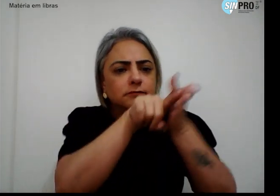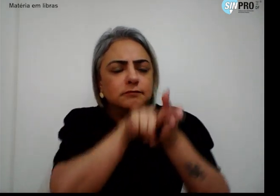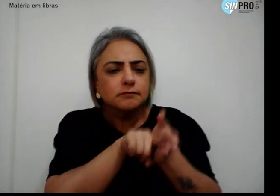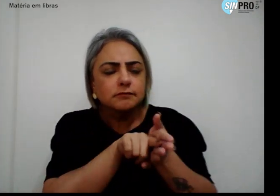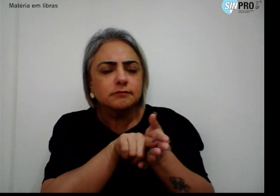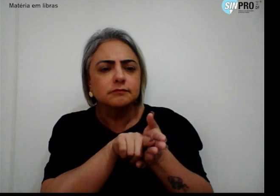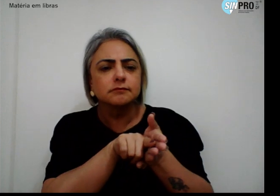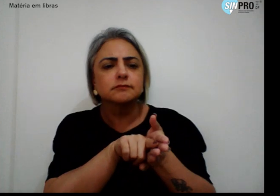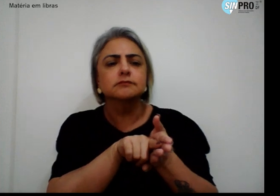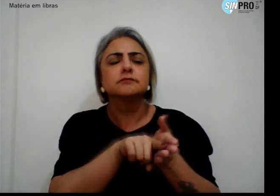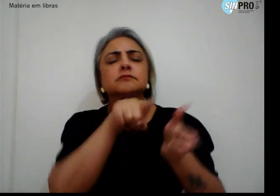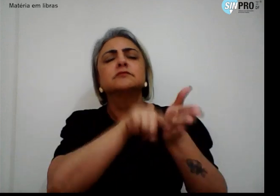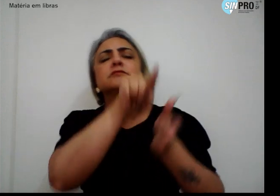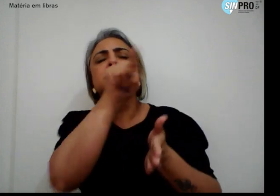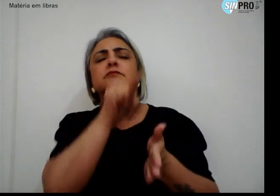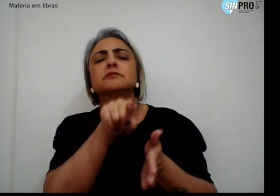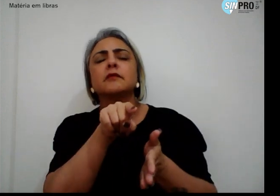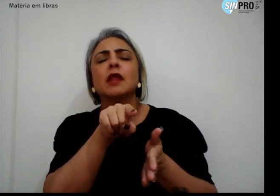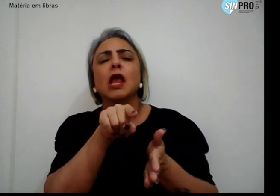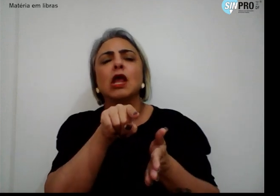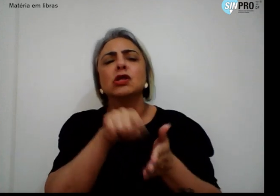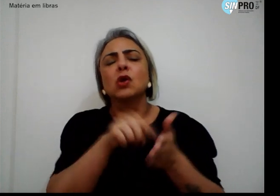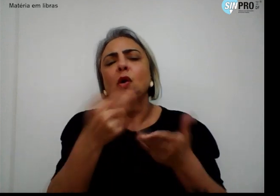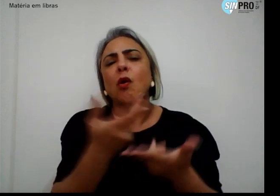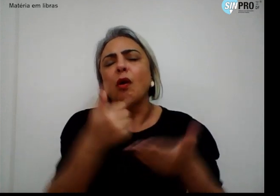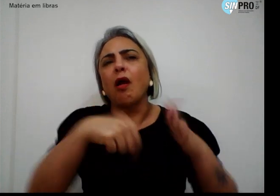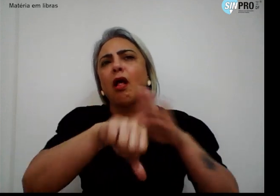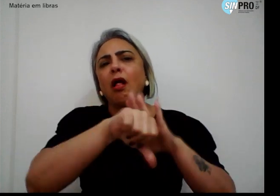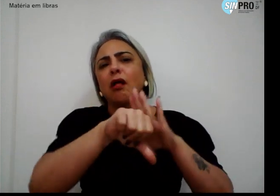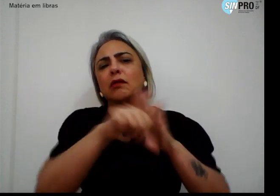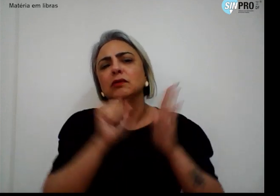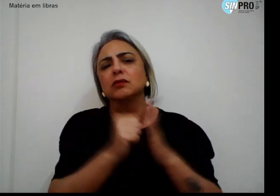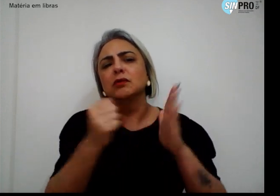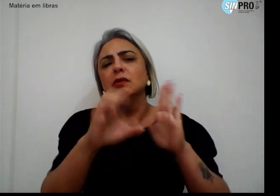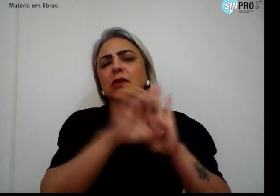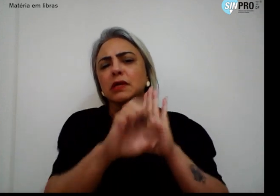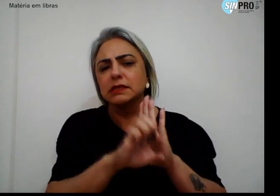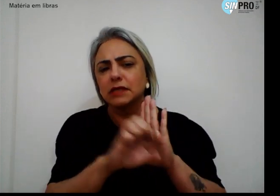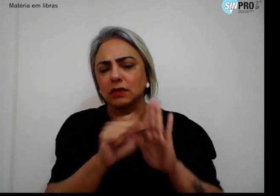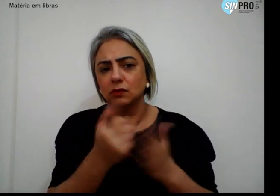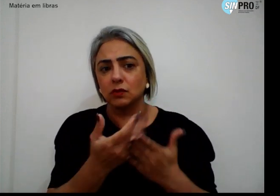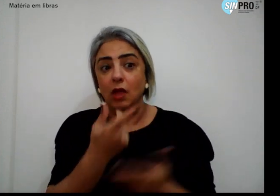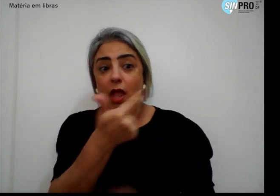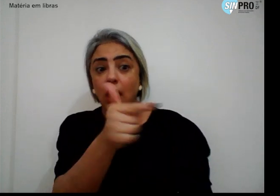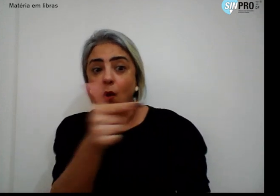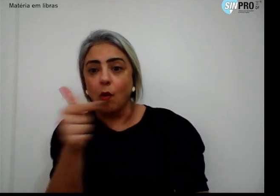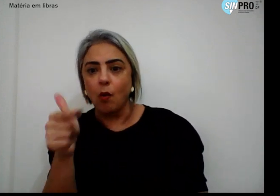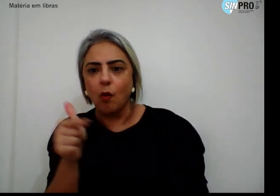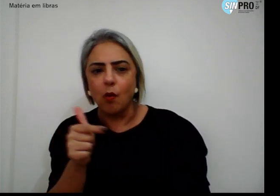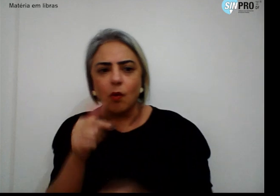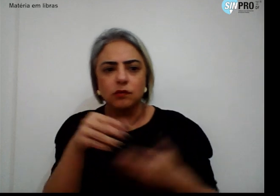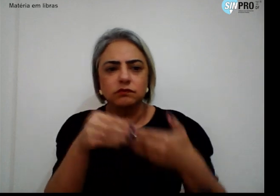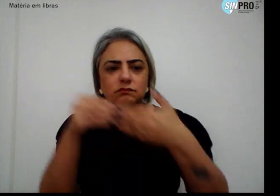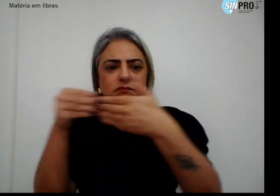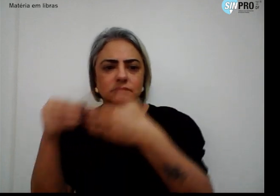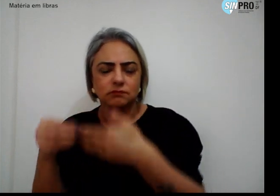Contestação de Ilegalidade do Estatuto. Esses e outros encaminhamentos foram